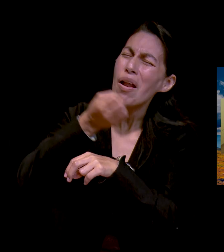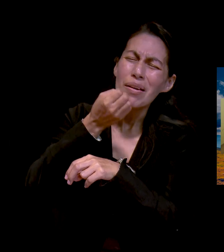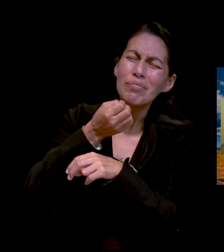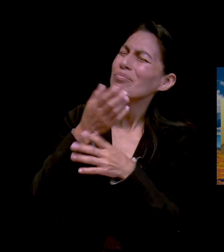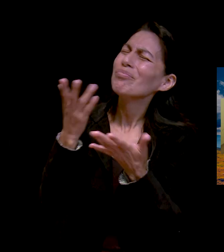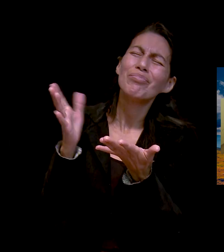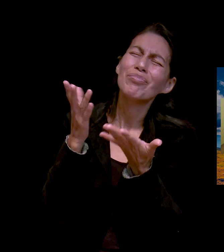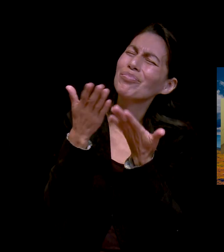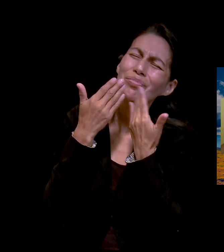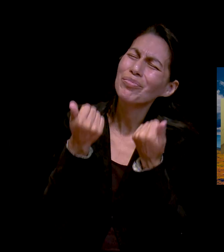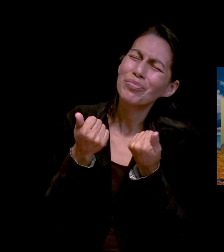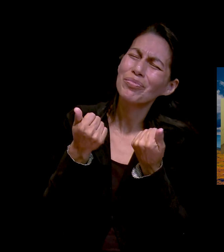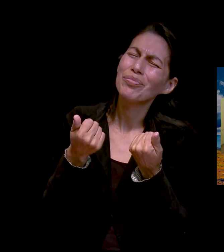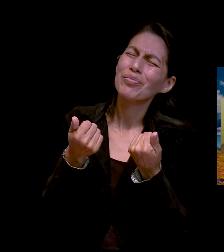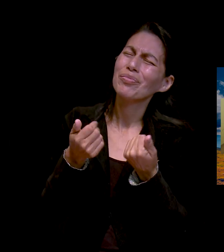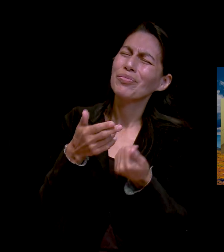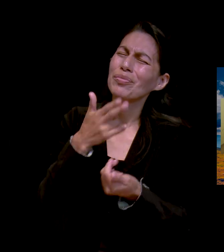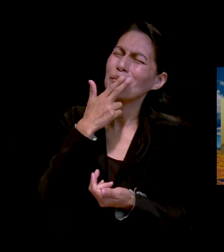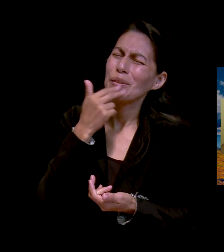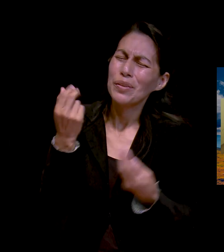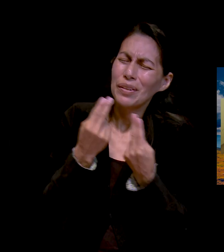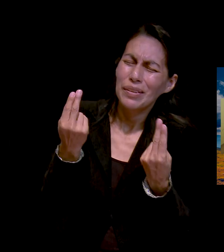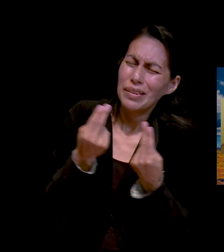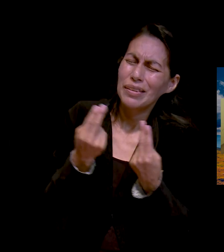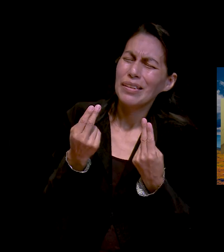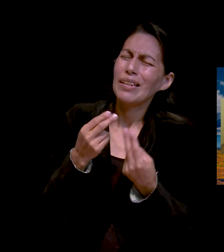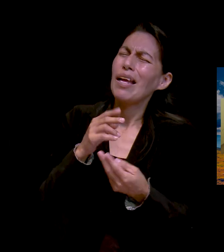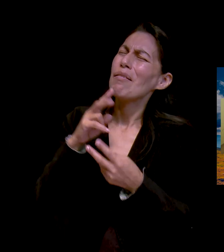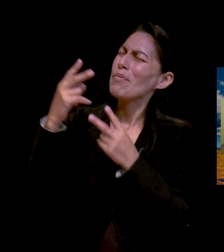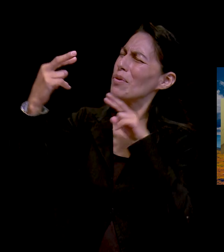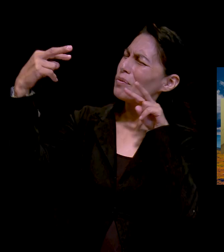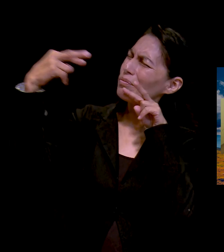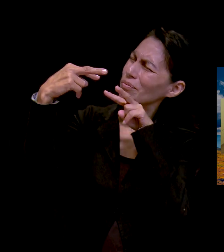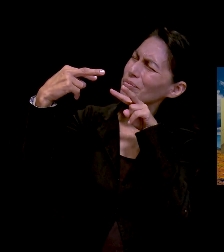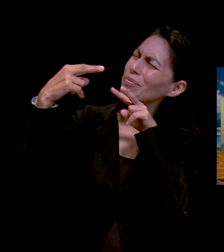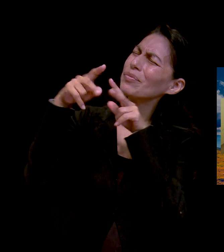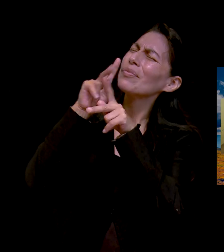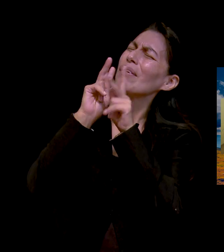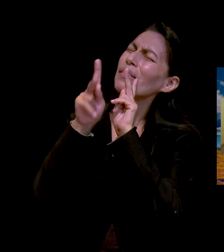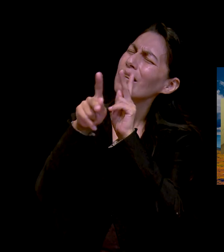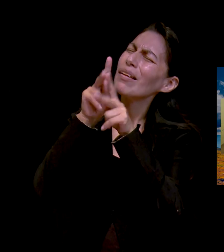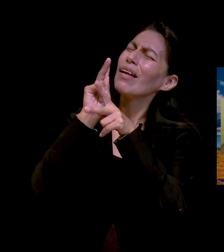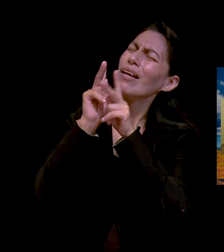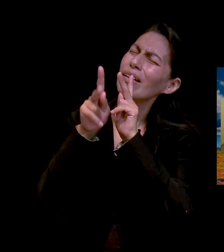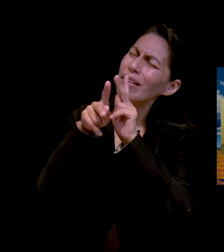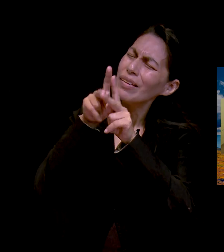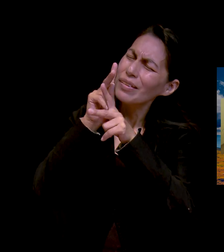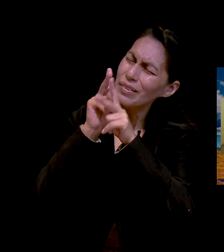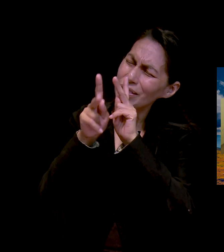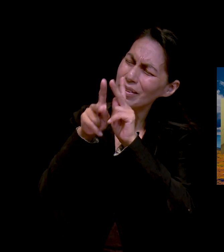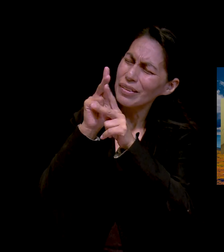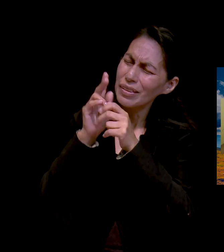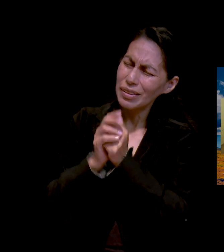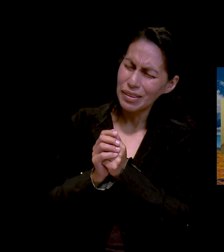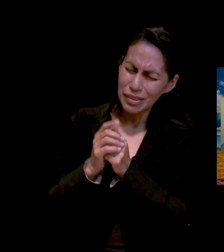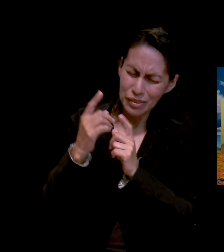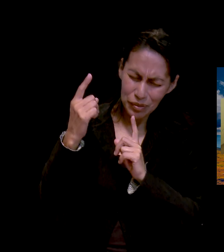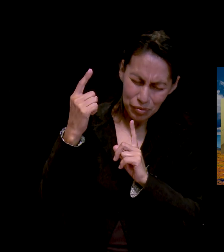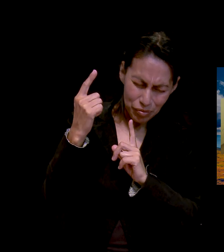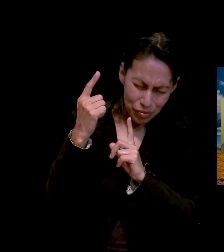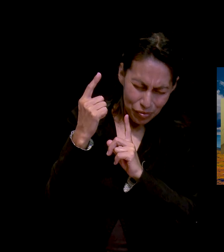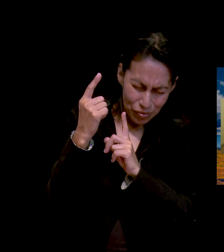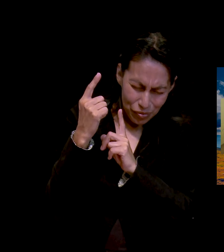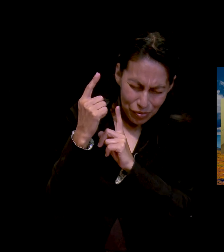y podremos platicar contigo en presencia, en lo vivo